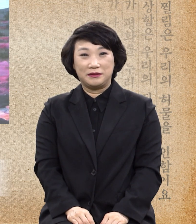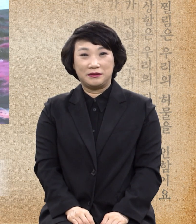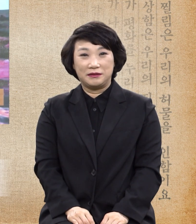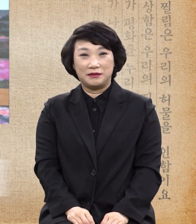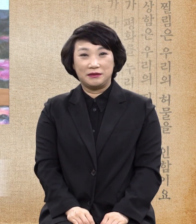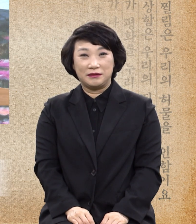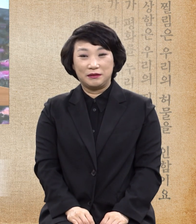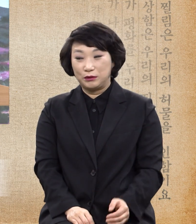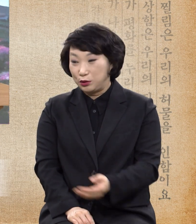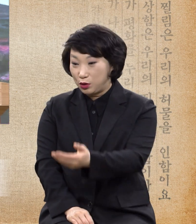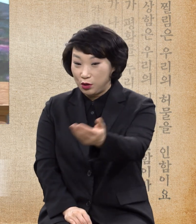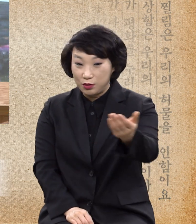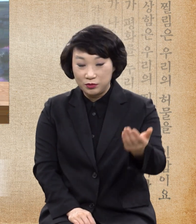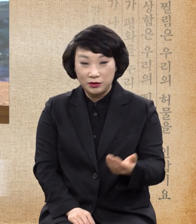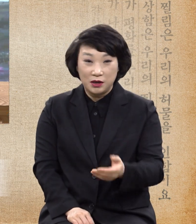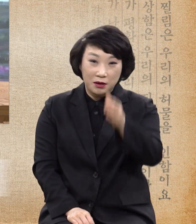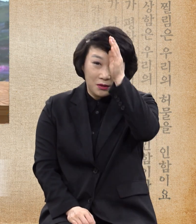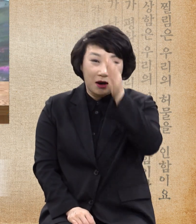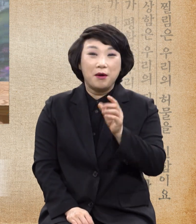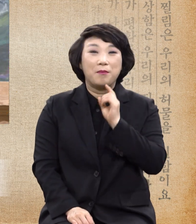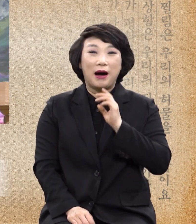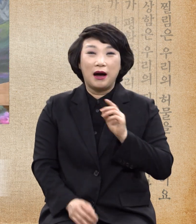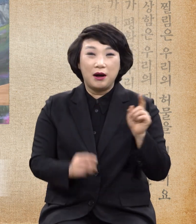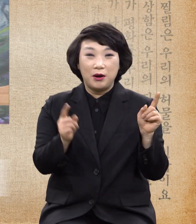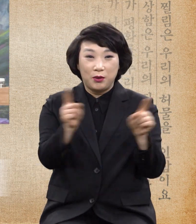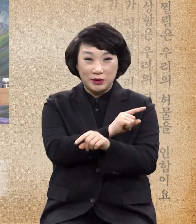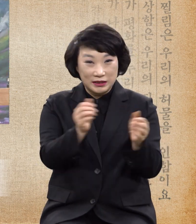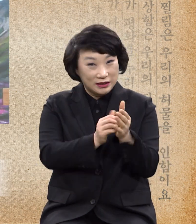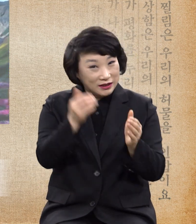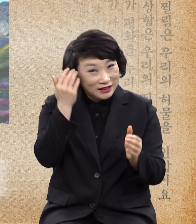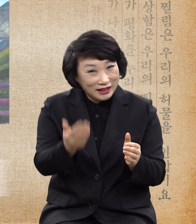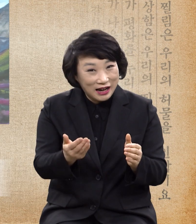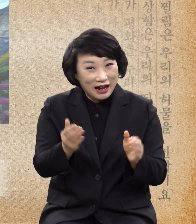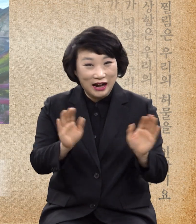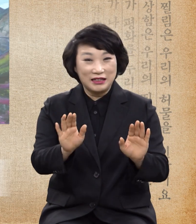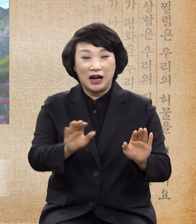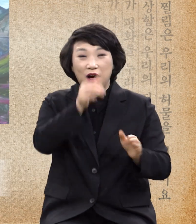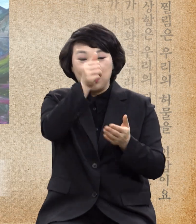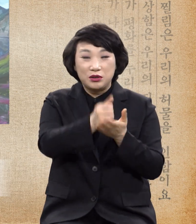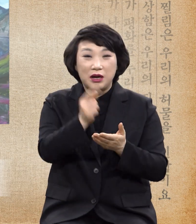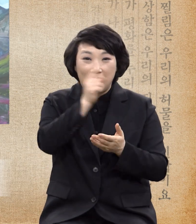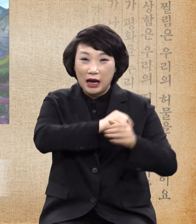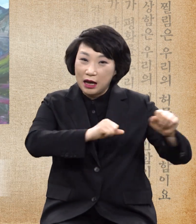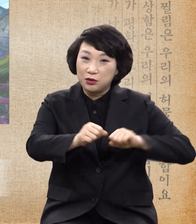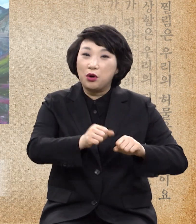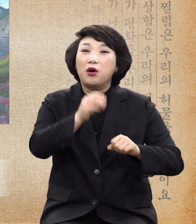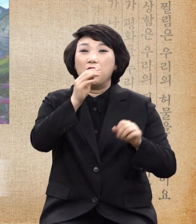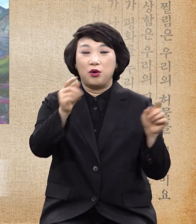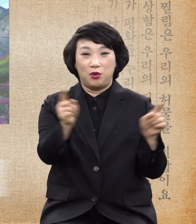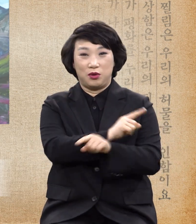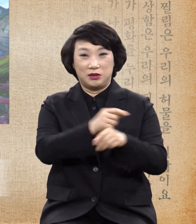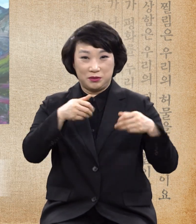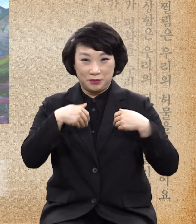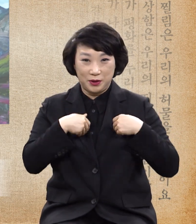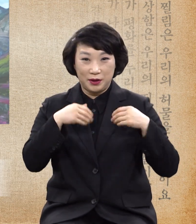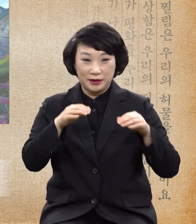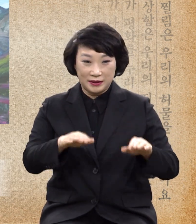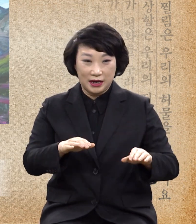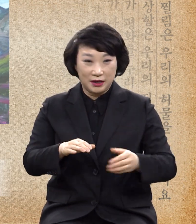여러분 질병만 치료받아야 됩니까? 제약된 행동도 치료받아야 되고 불의